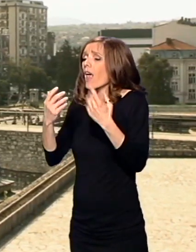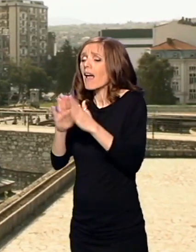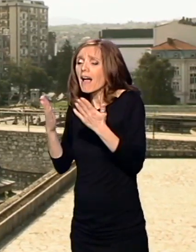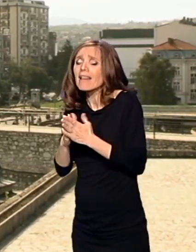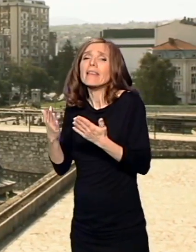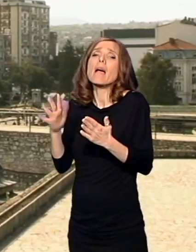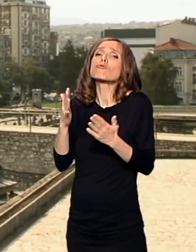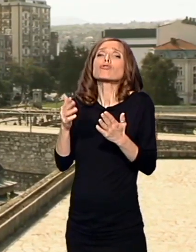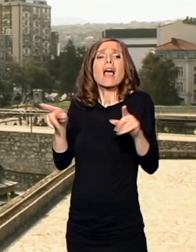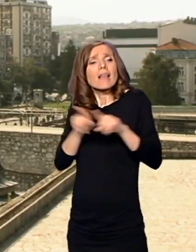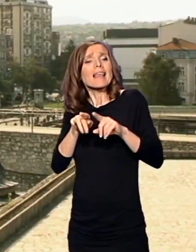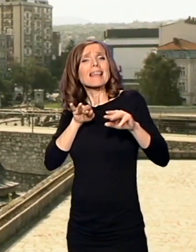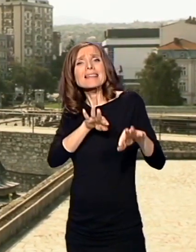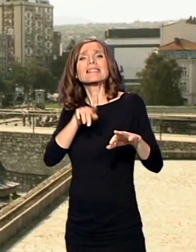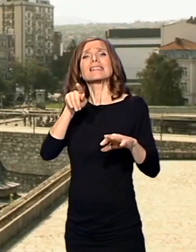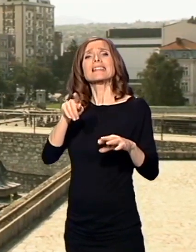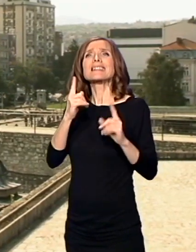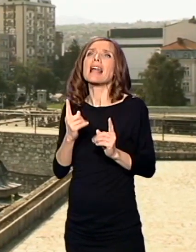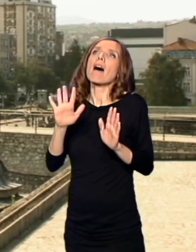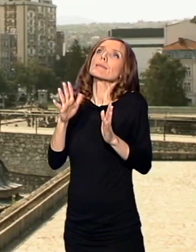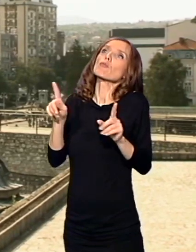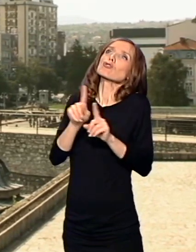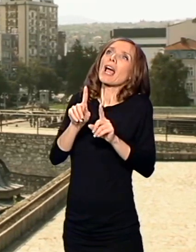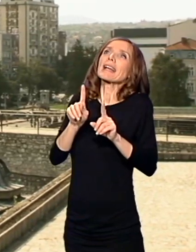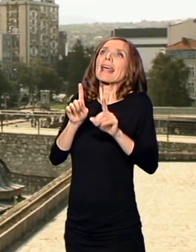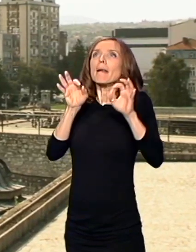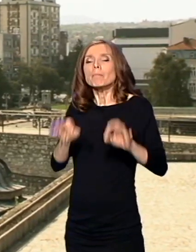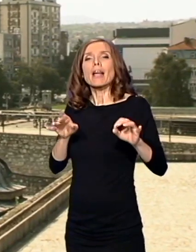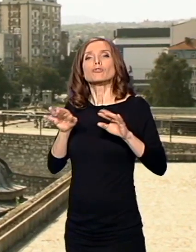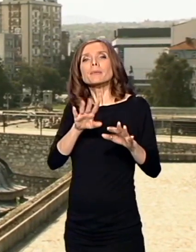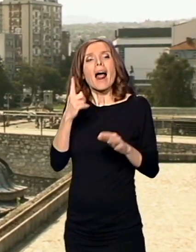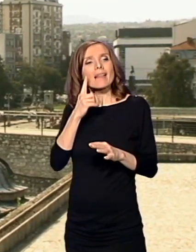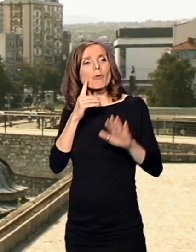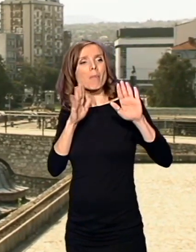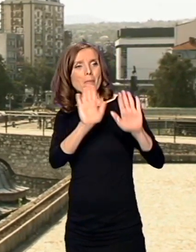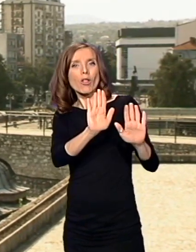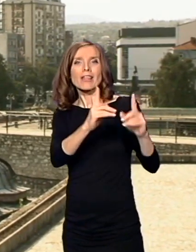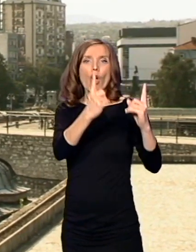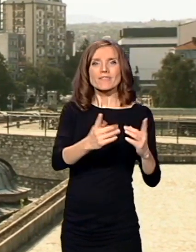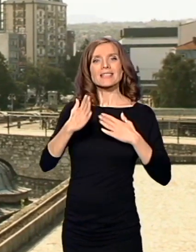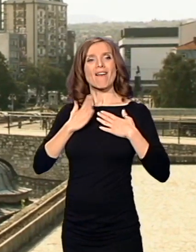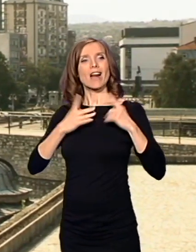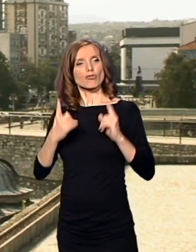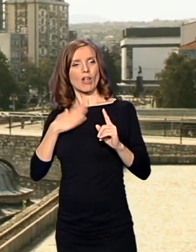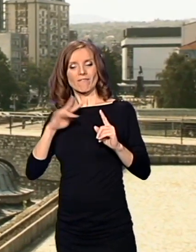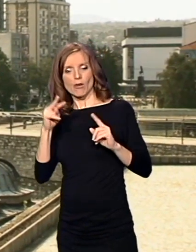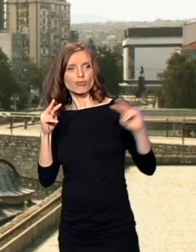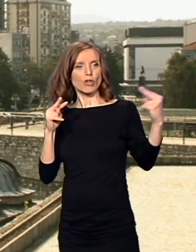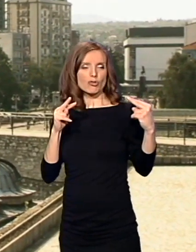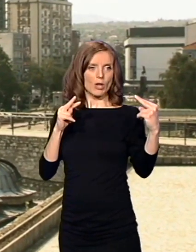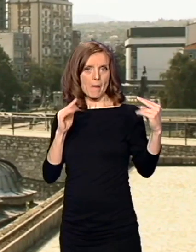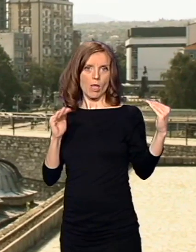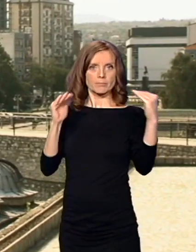Možda baš ne zajednički, ali da pokušamo nekako da ostaglasimo stavove, da se tom temom bave i srpski i